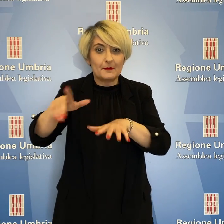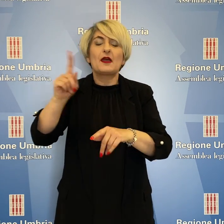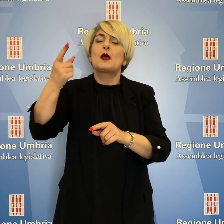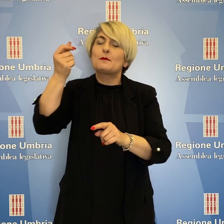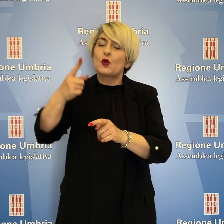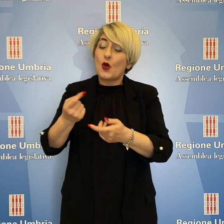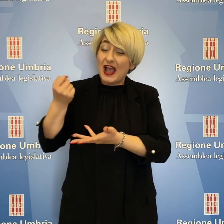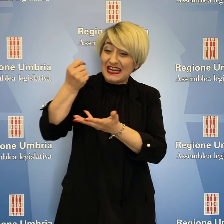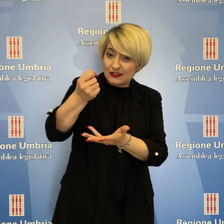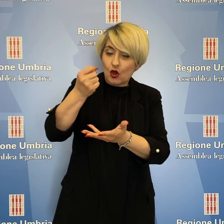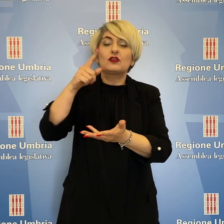attivazione.